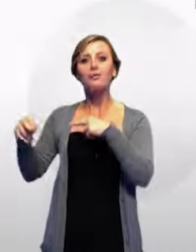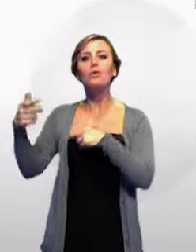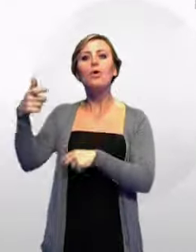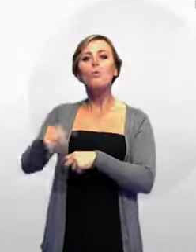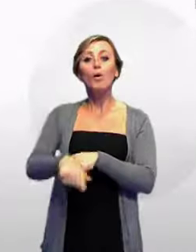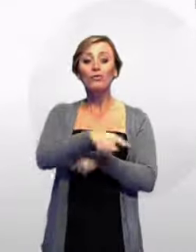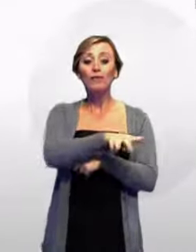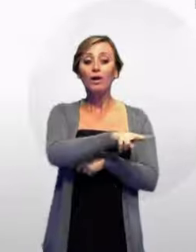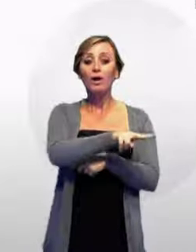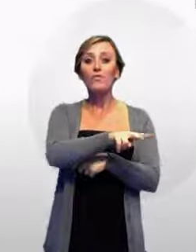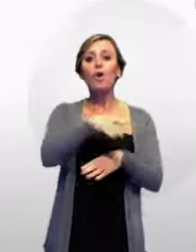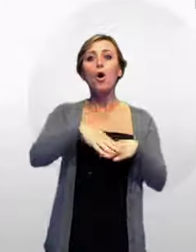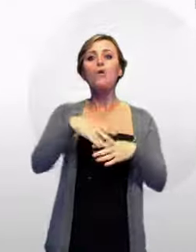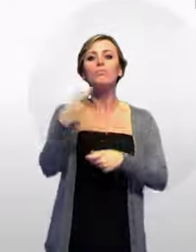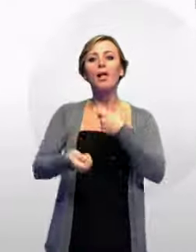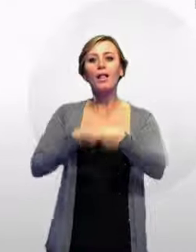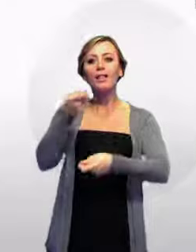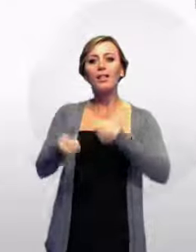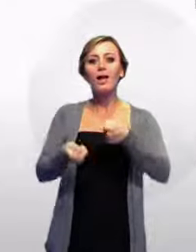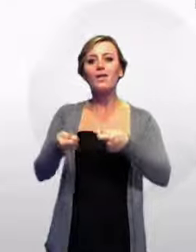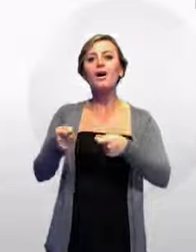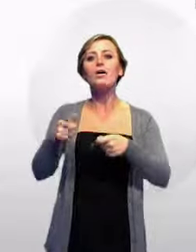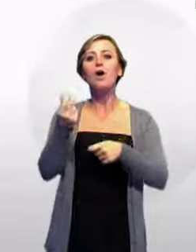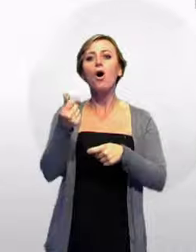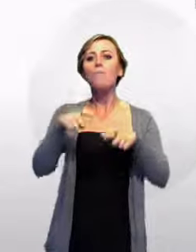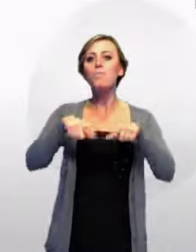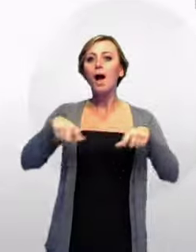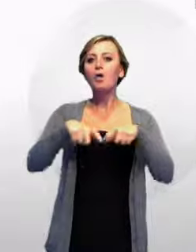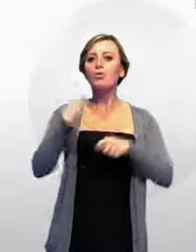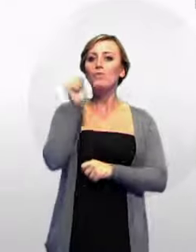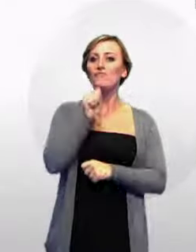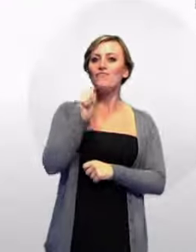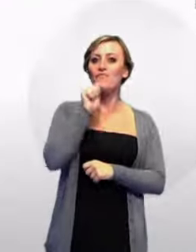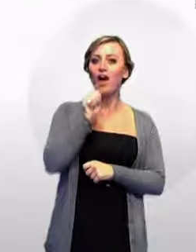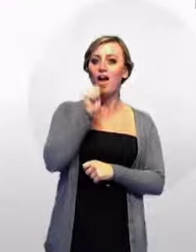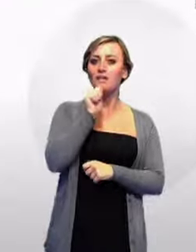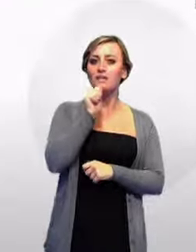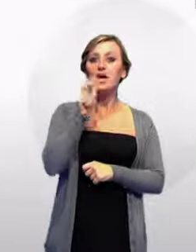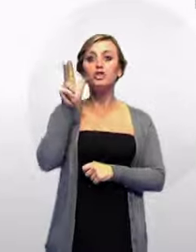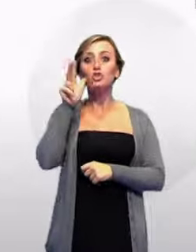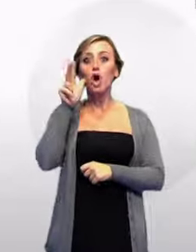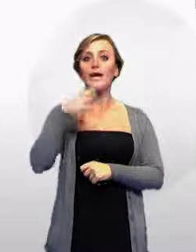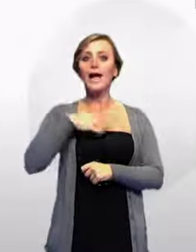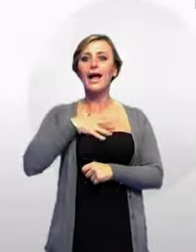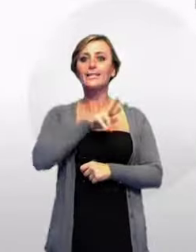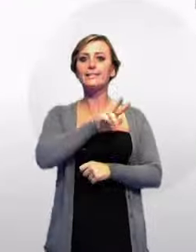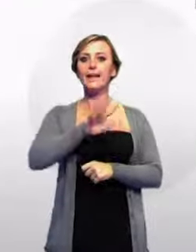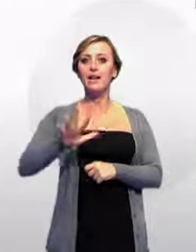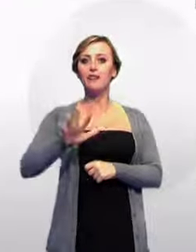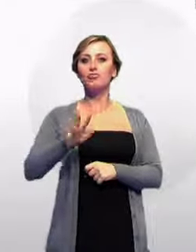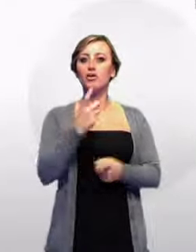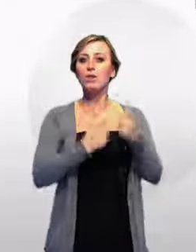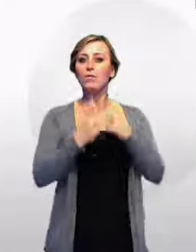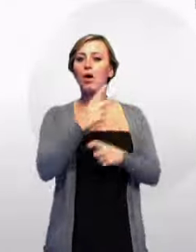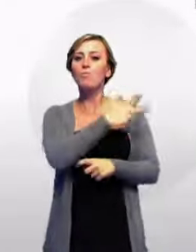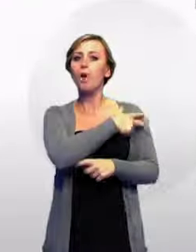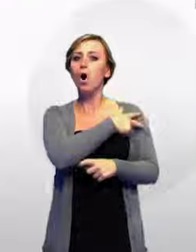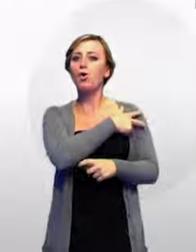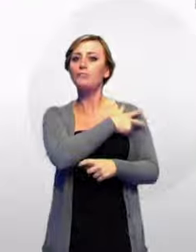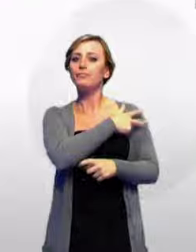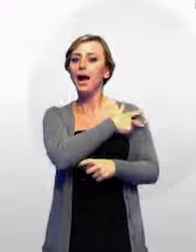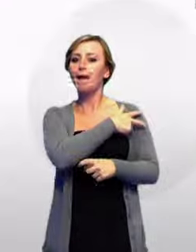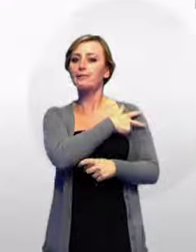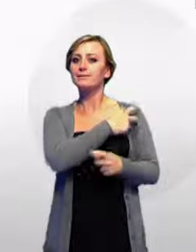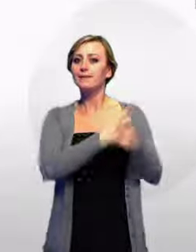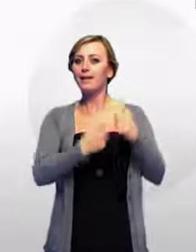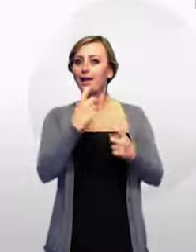di banconote false in concorso. La donna, 35enne della provincia di Matera, e l'uomo, 44enne di Crispiano,